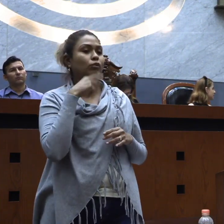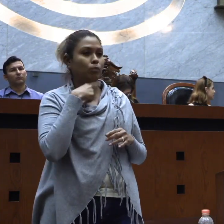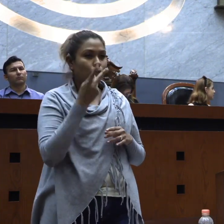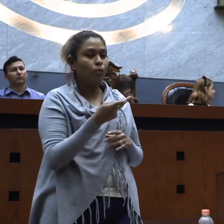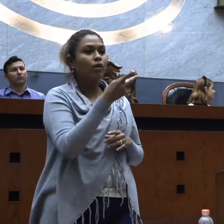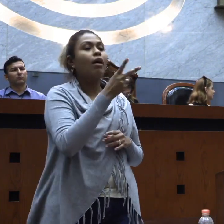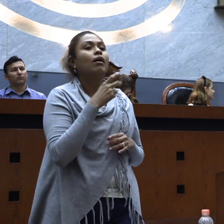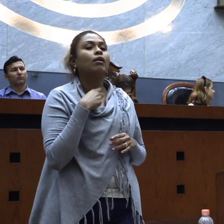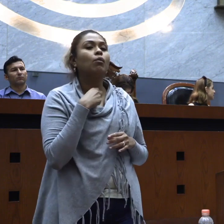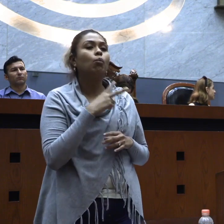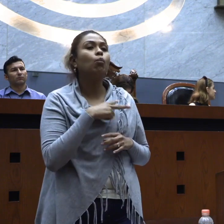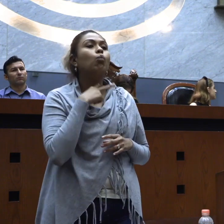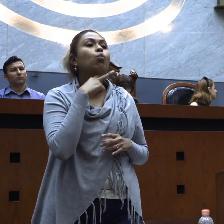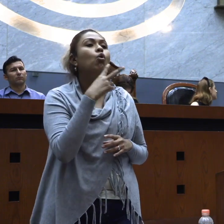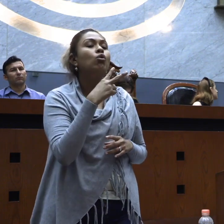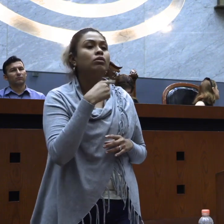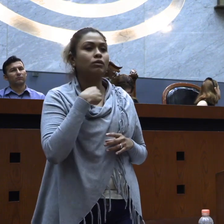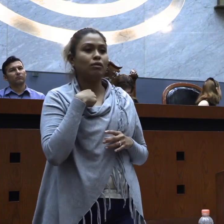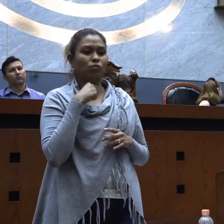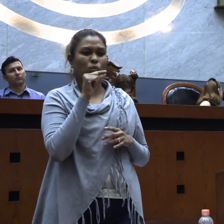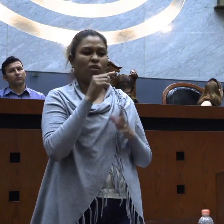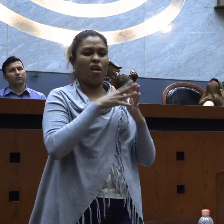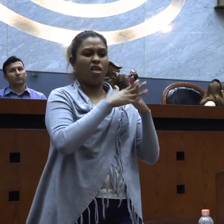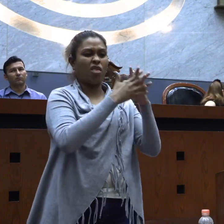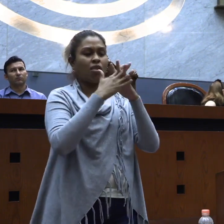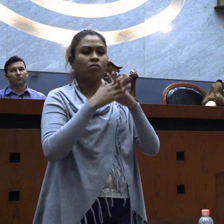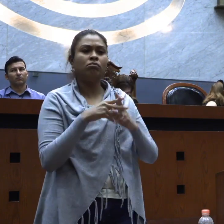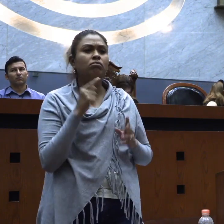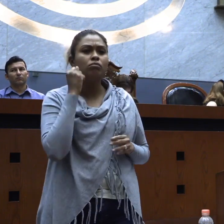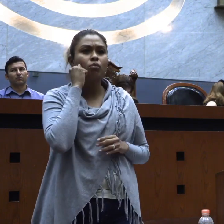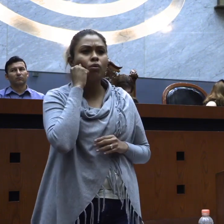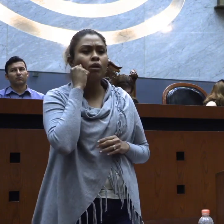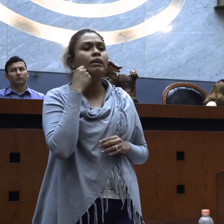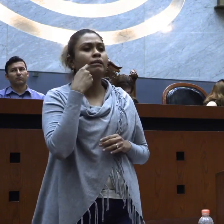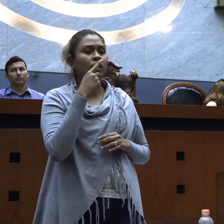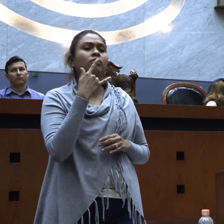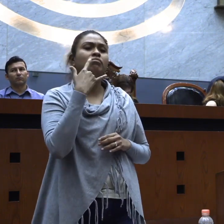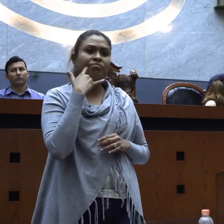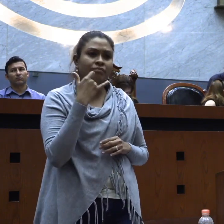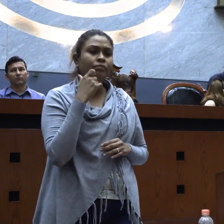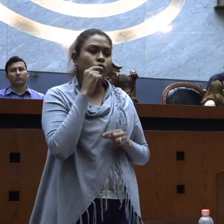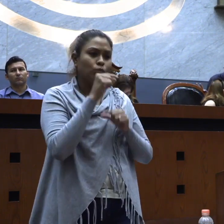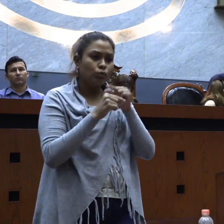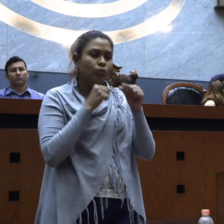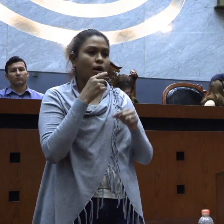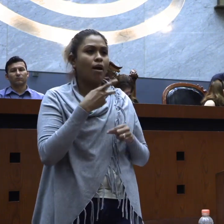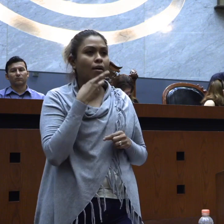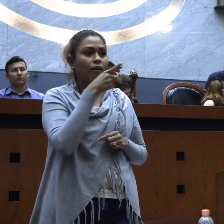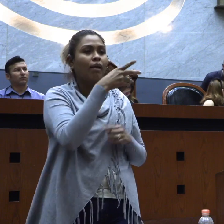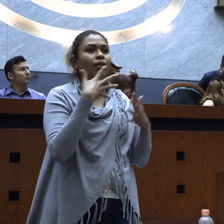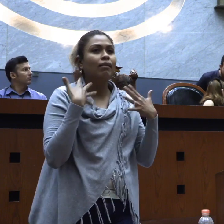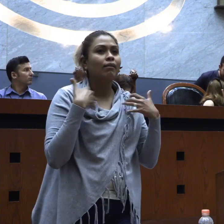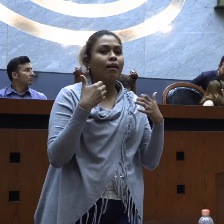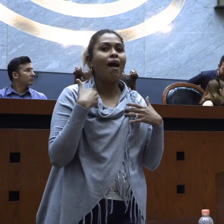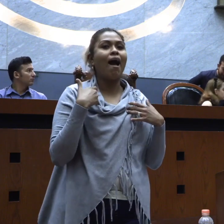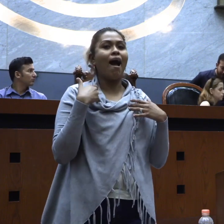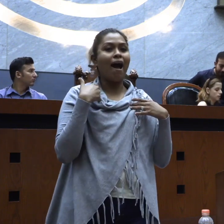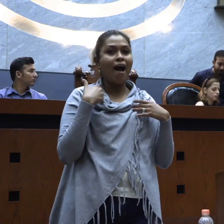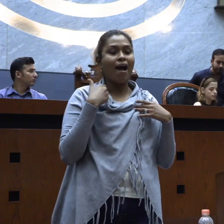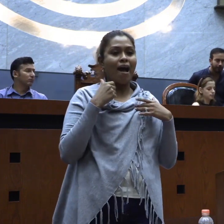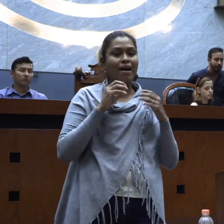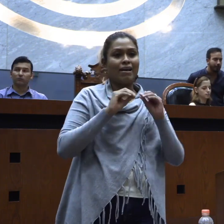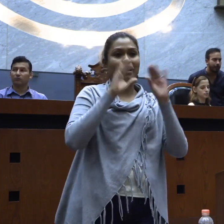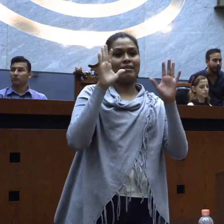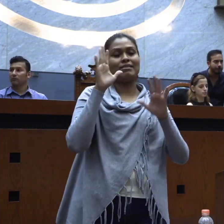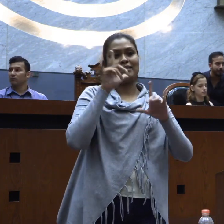la lengua de señas a pesar de que son personas sordas. Yo he podido, gracias al esfuerzo de mi